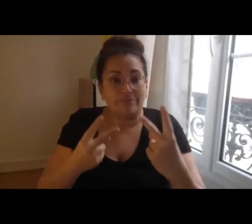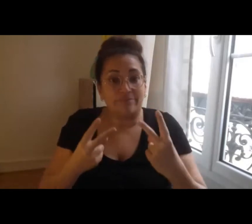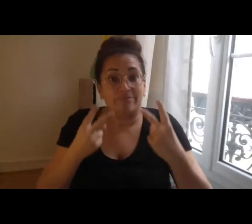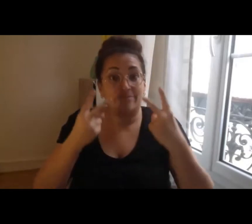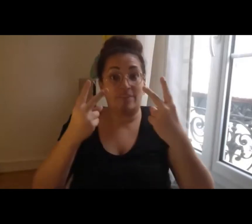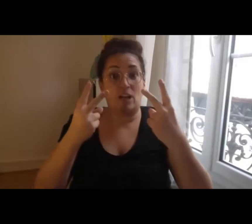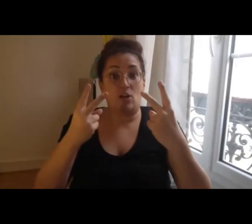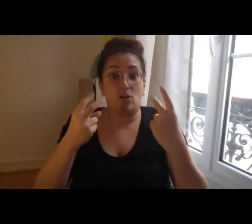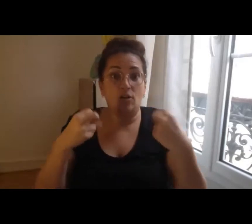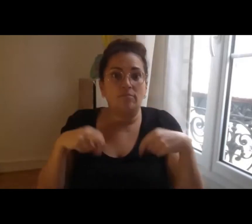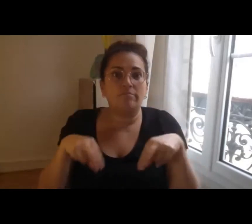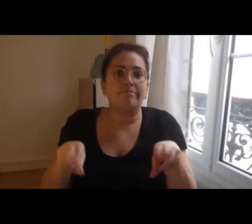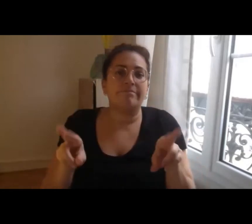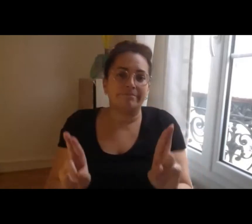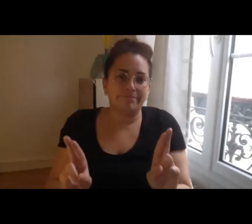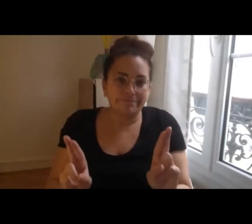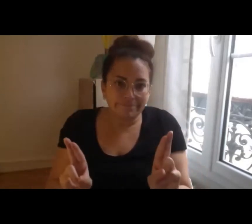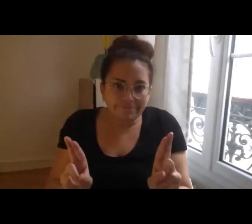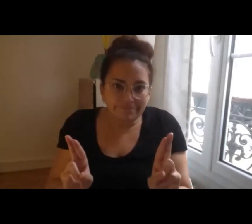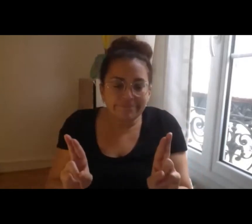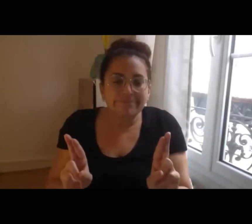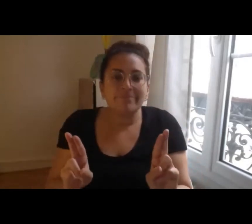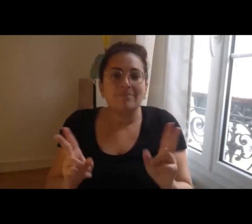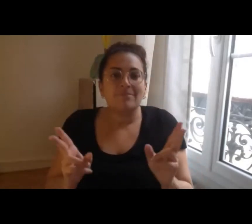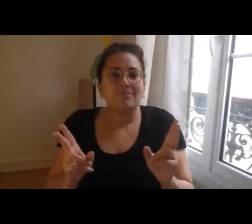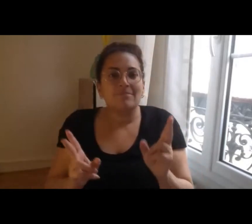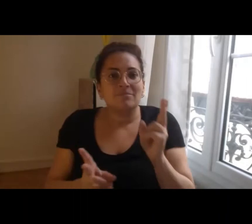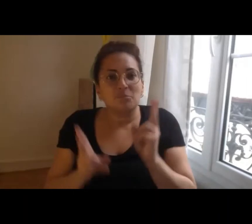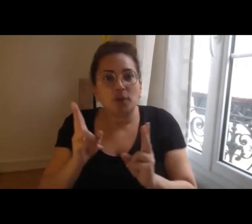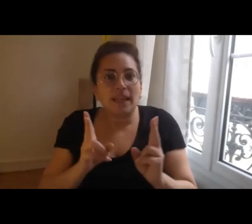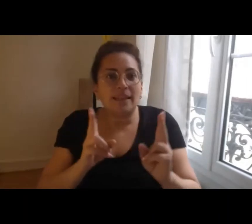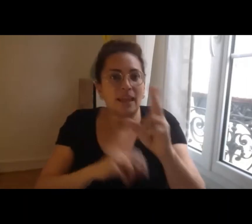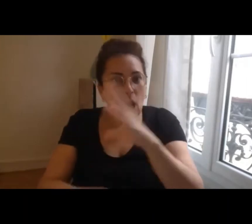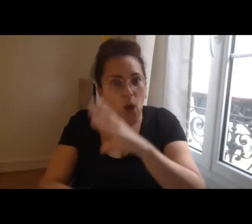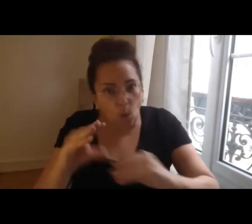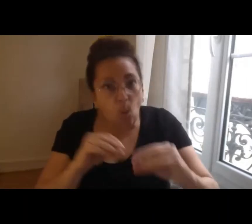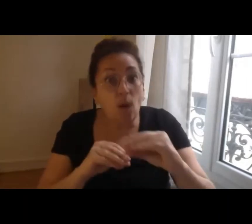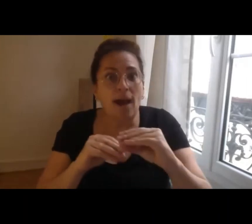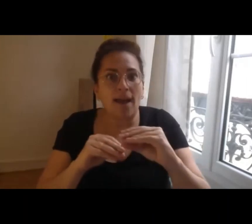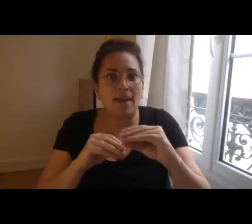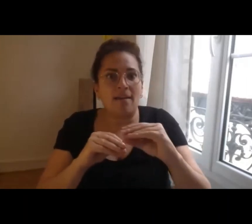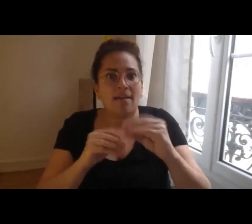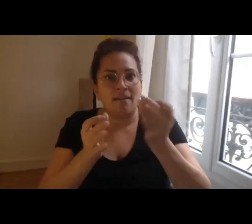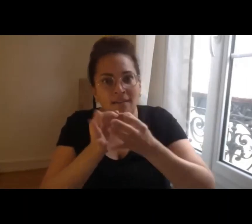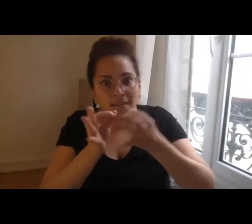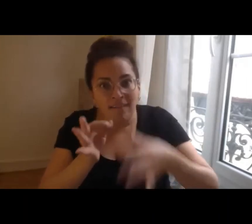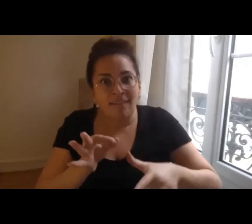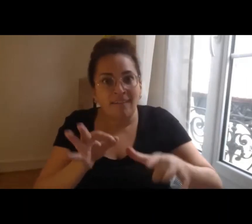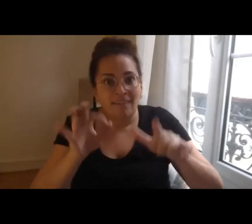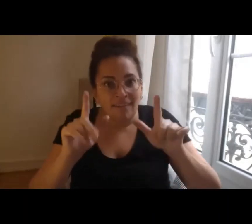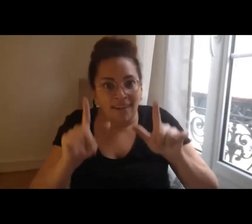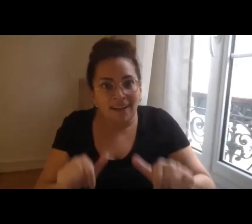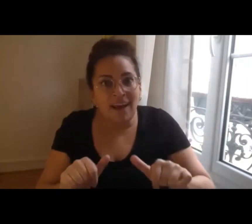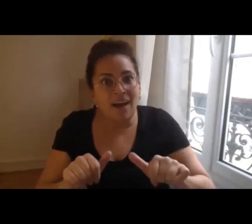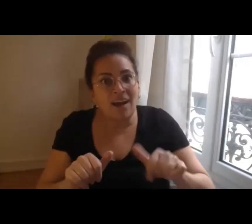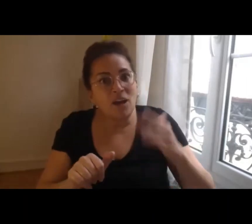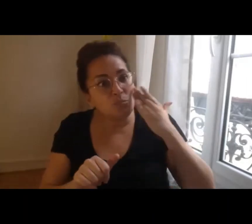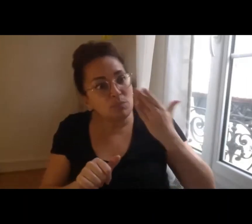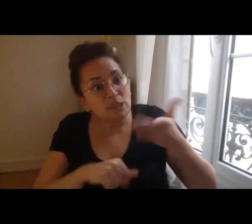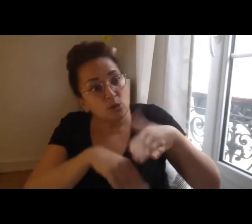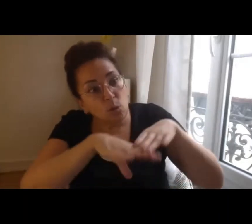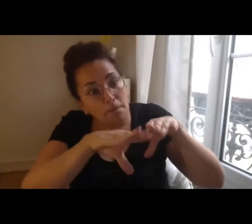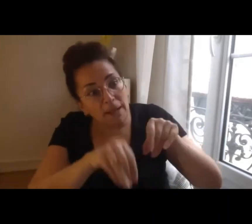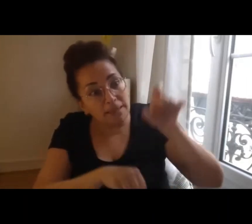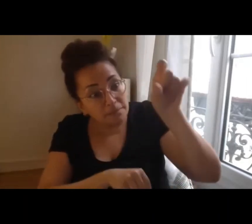cas on l'espère d'apporter des réponses concrètes à des acteurs de terrain